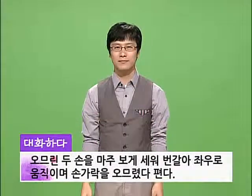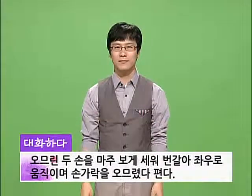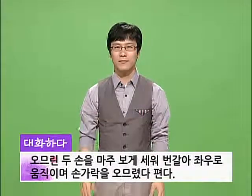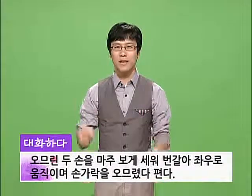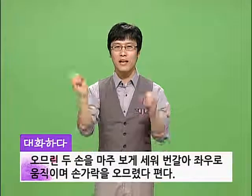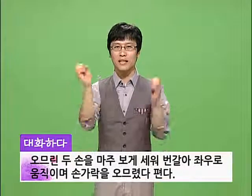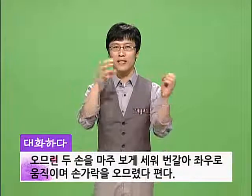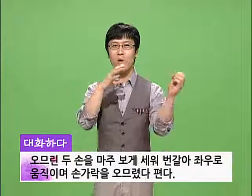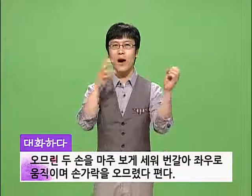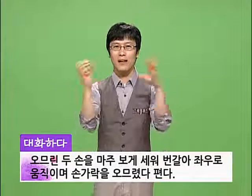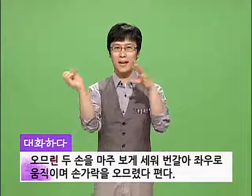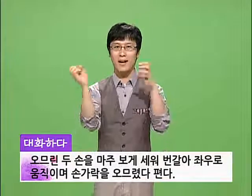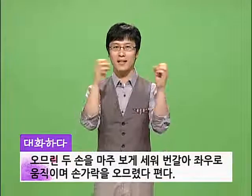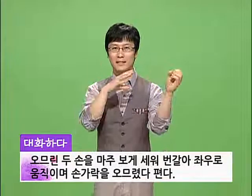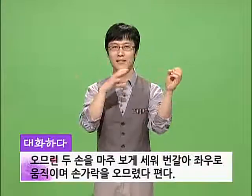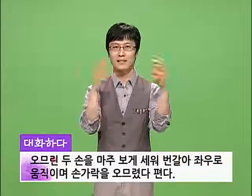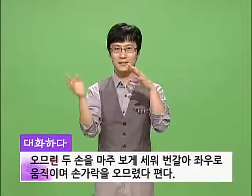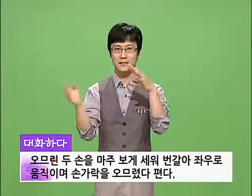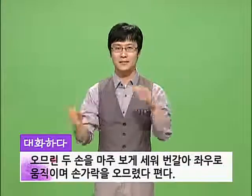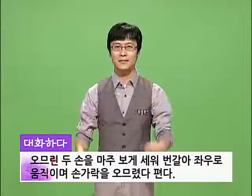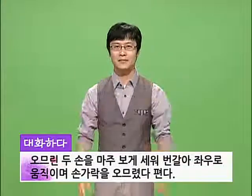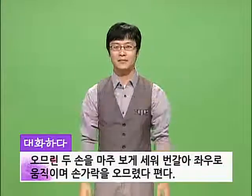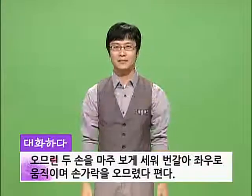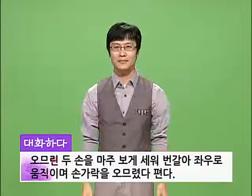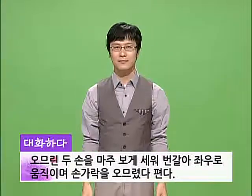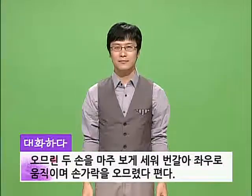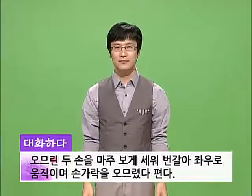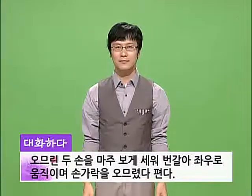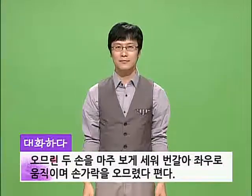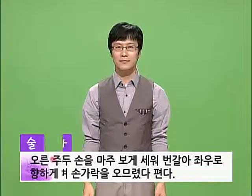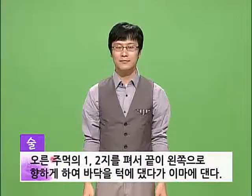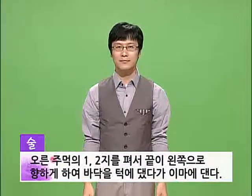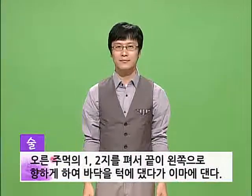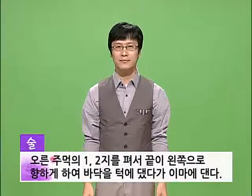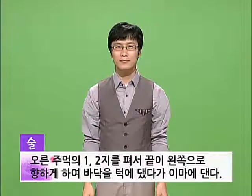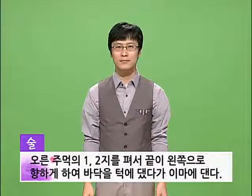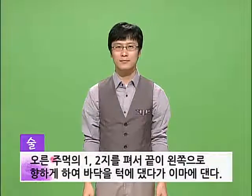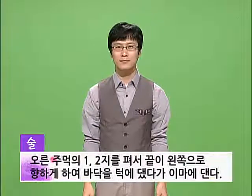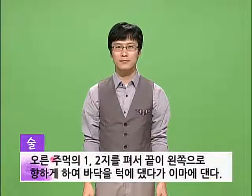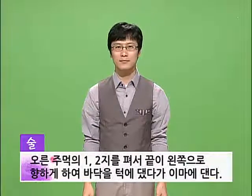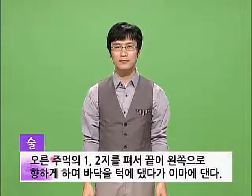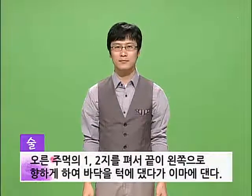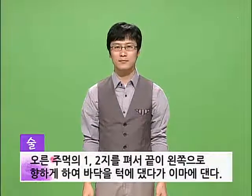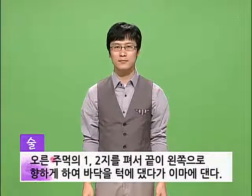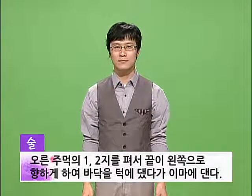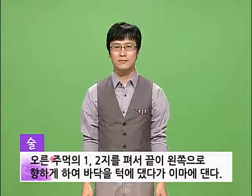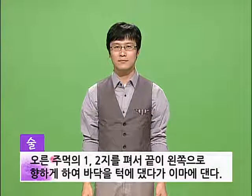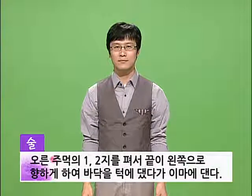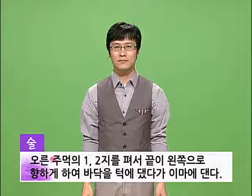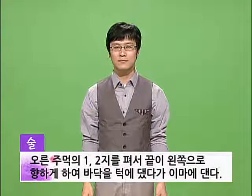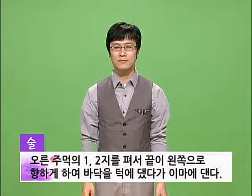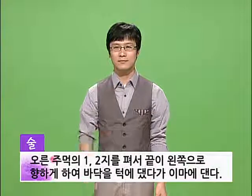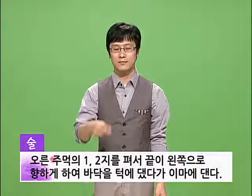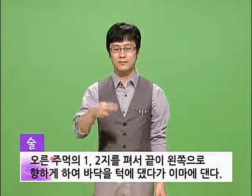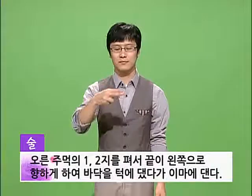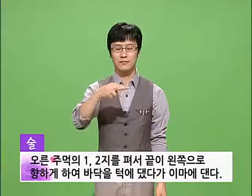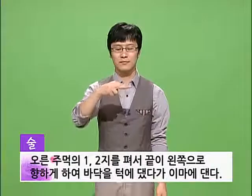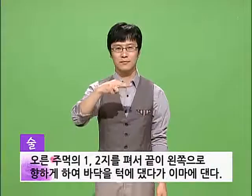대화하다 술 오른 주먹에 일지 이지를